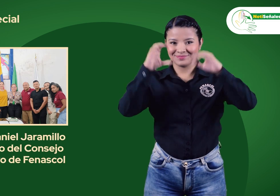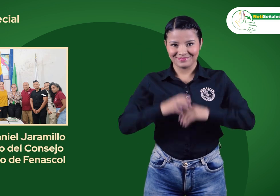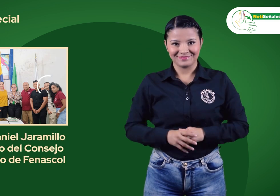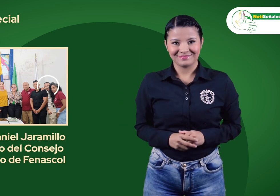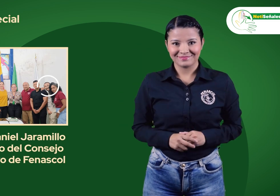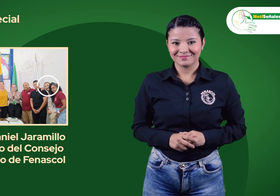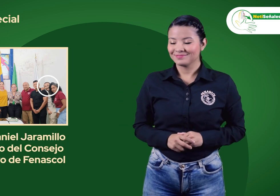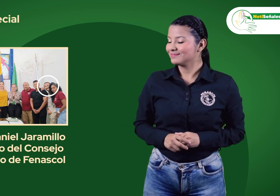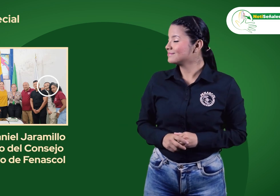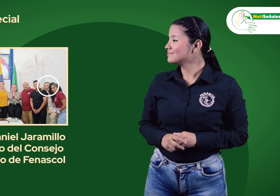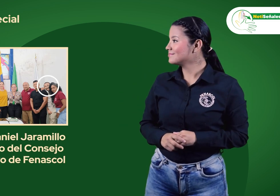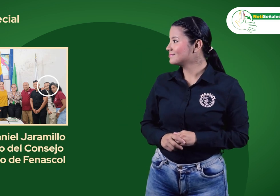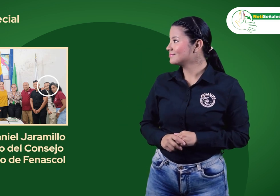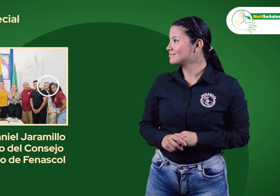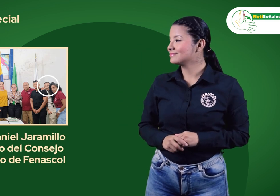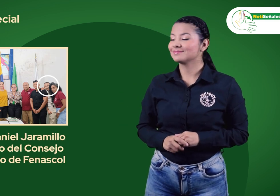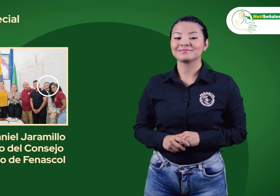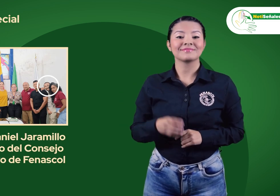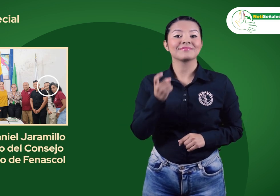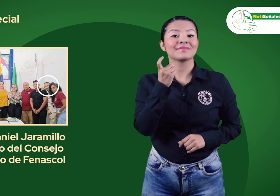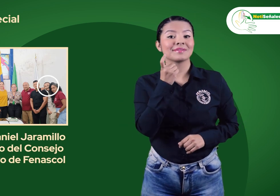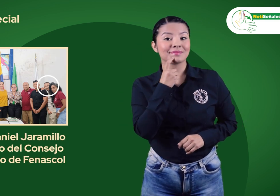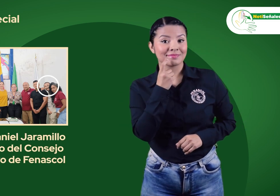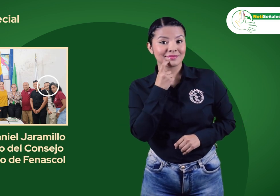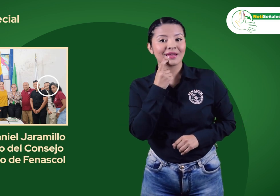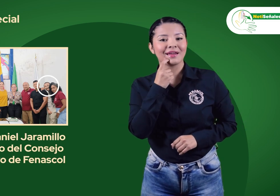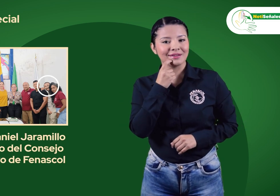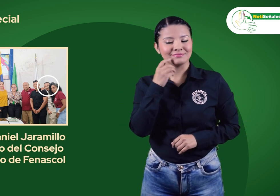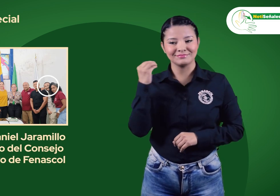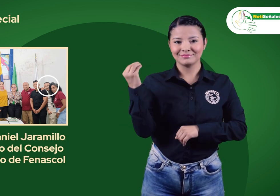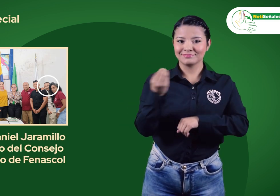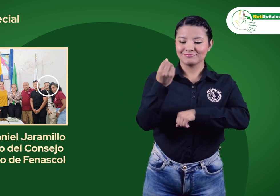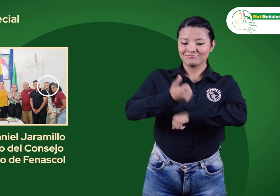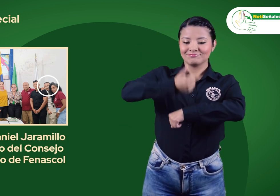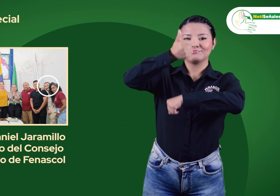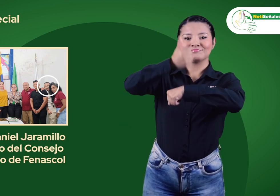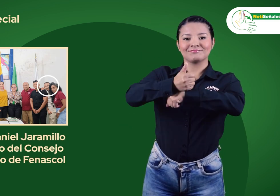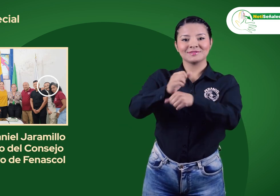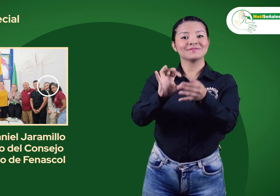juan daniel jaramillo miembro del consejo directivo de fenascol